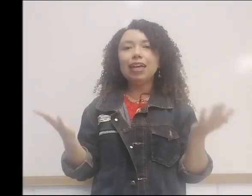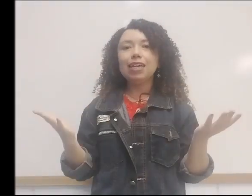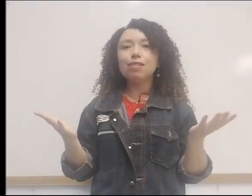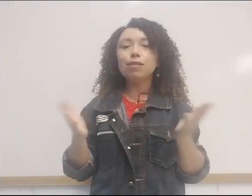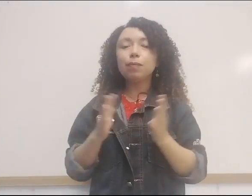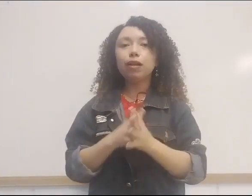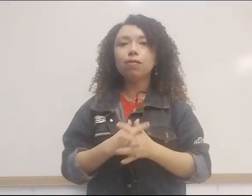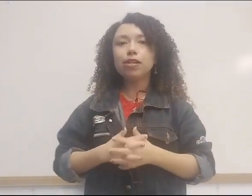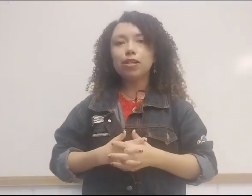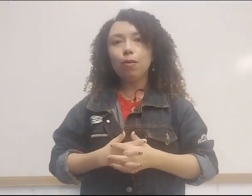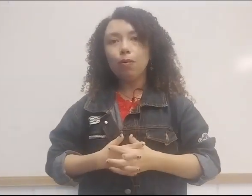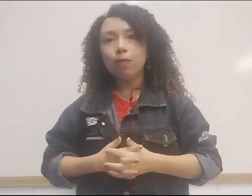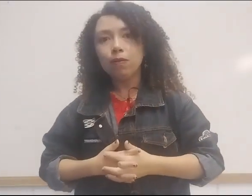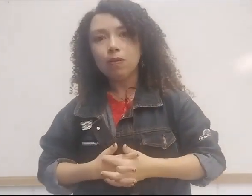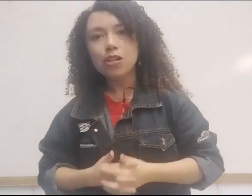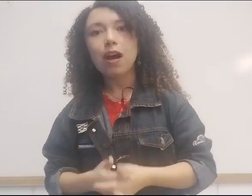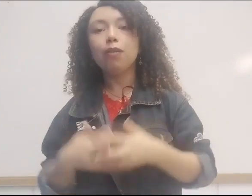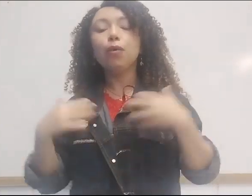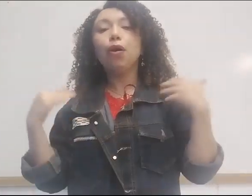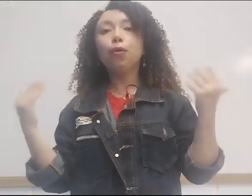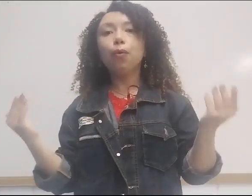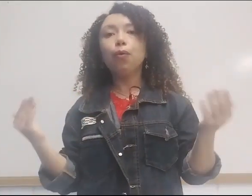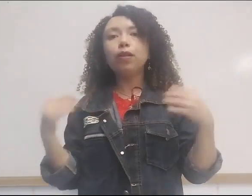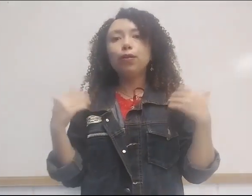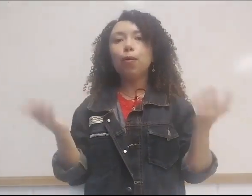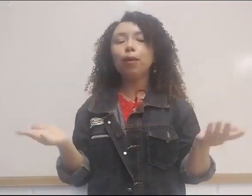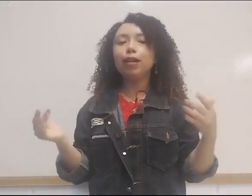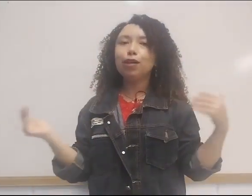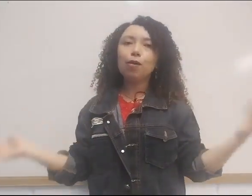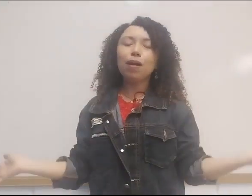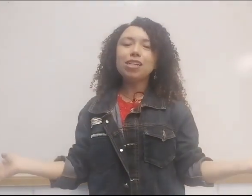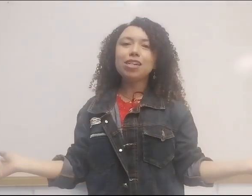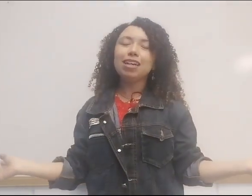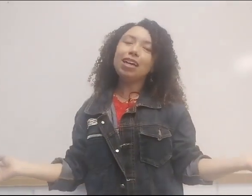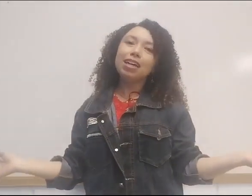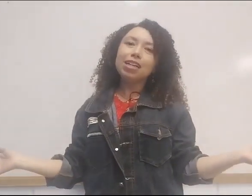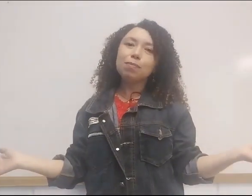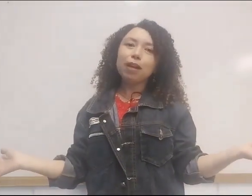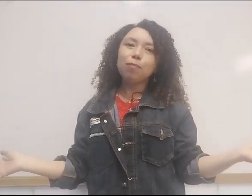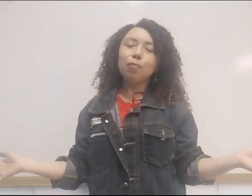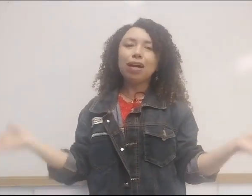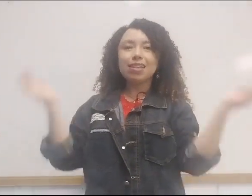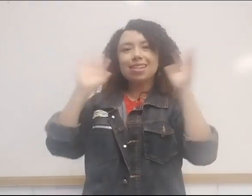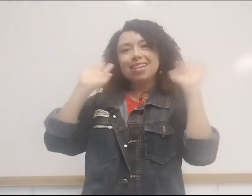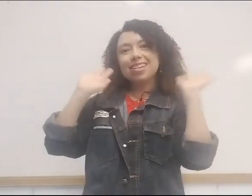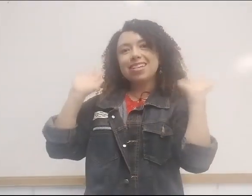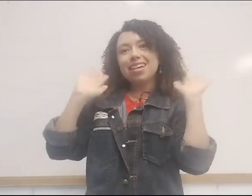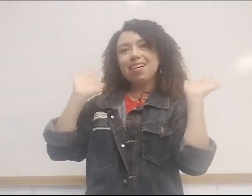é isso. Espero que vocês tenham gostado. Curtam, comentem, compartilhem. E esperem por mais. Tchau!